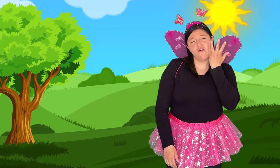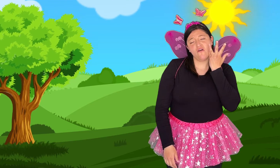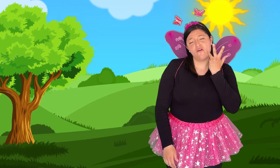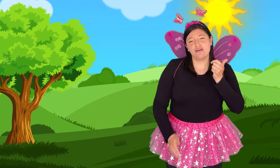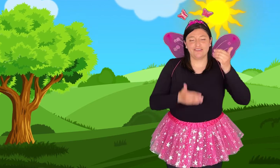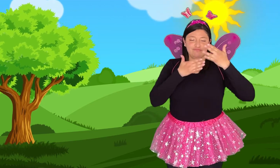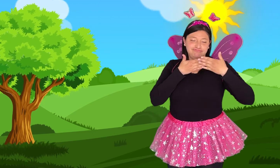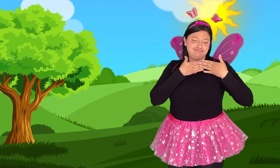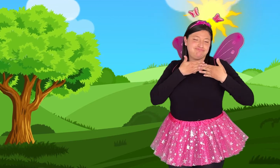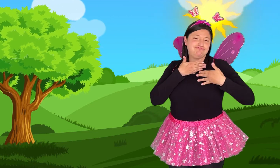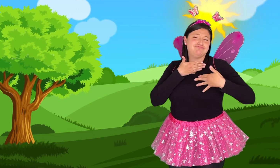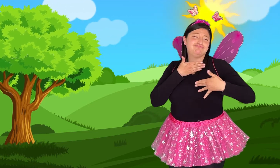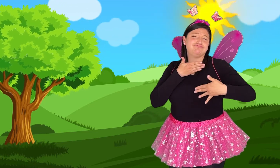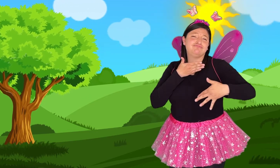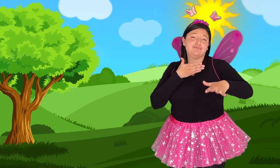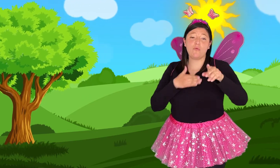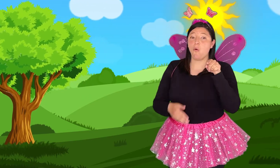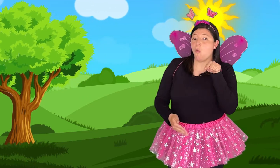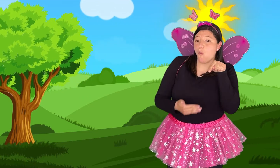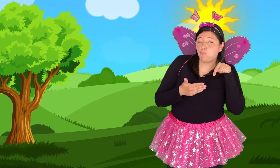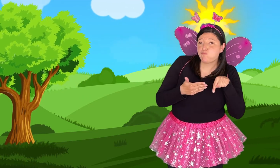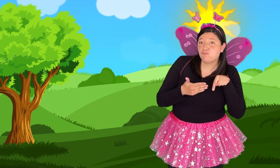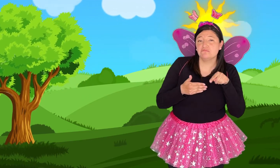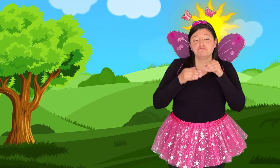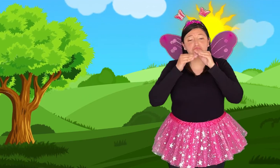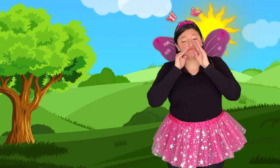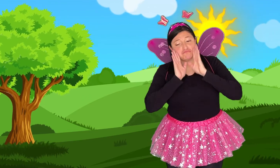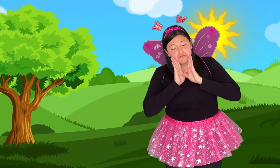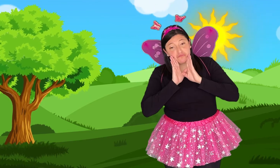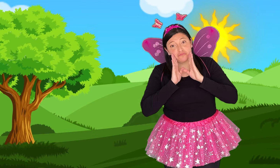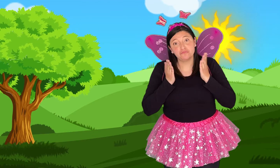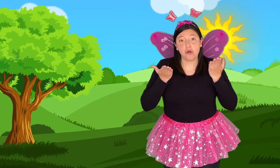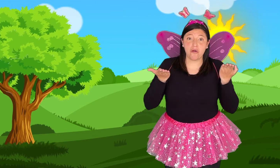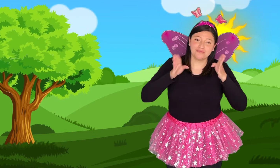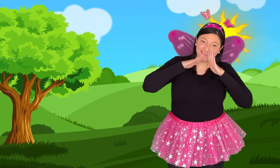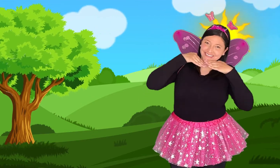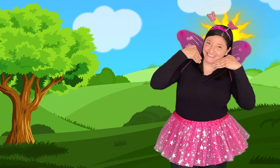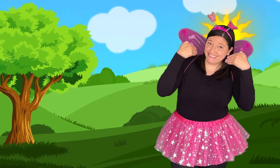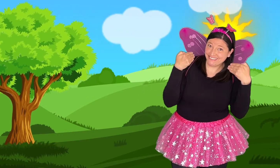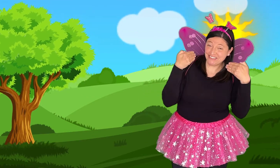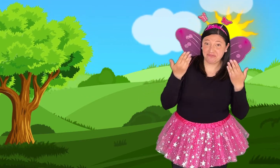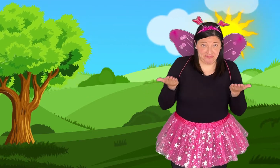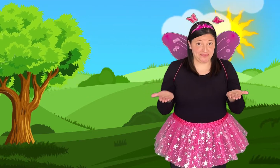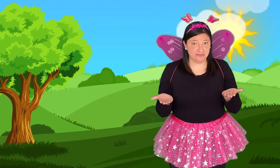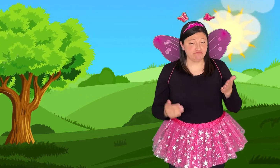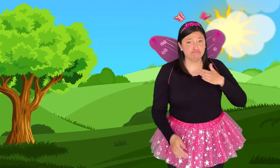Día sin cuento de contento, el Señor a ti te envía. Más mi vida es un